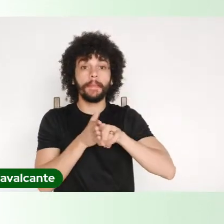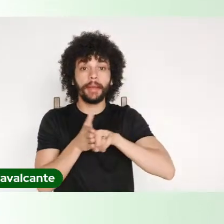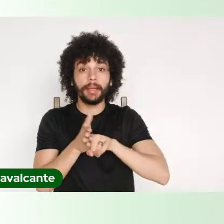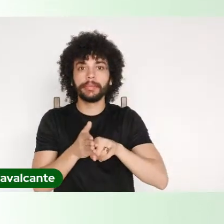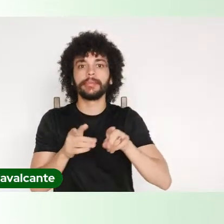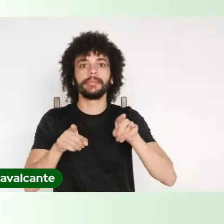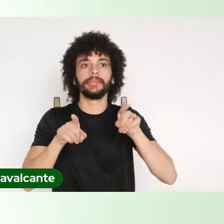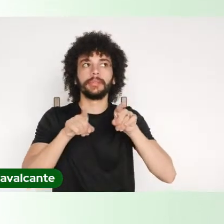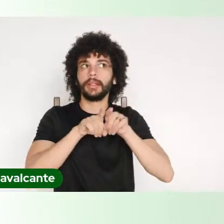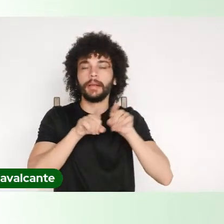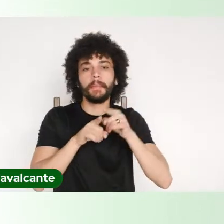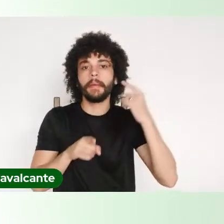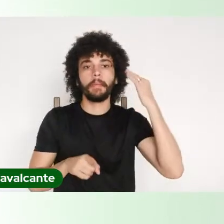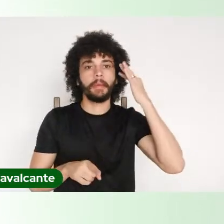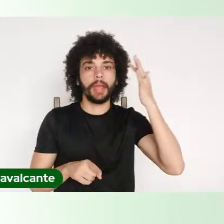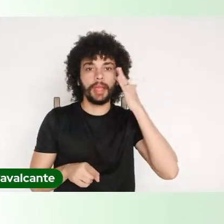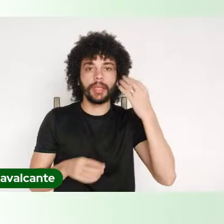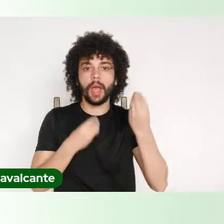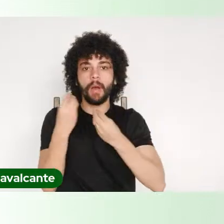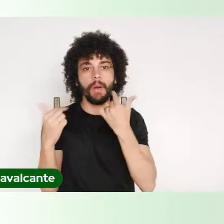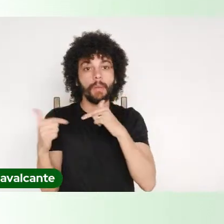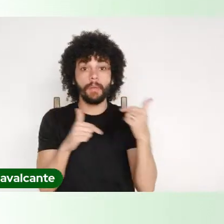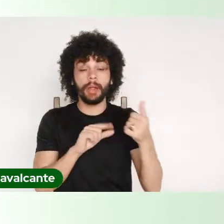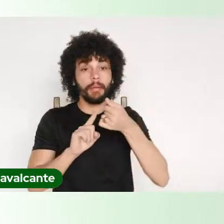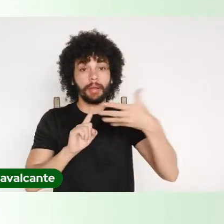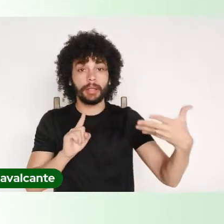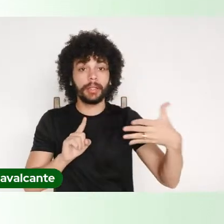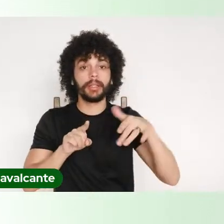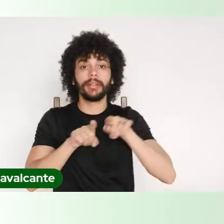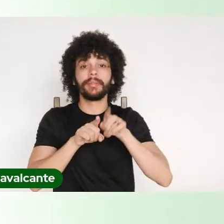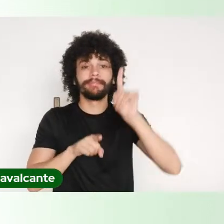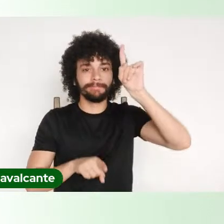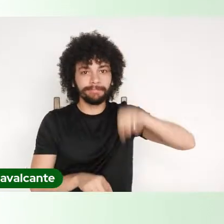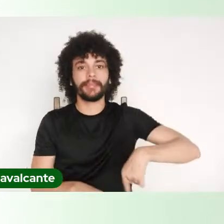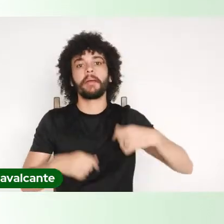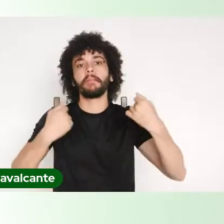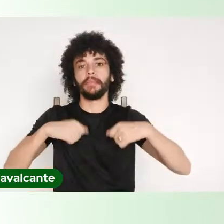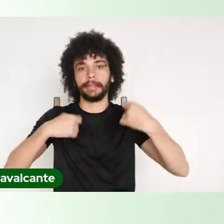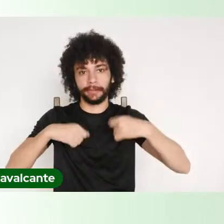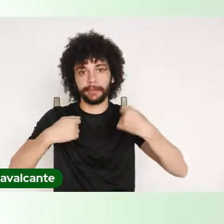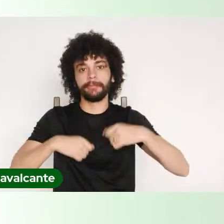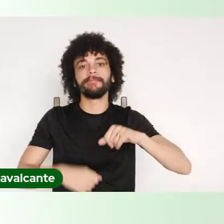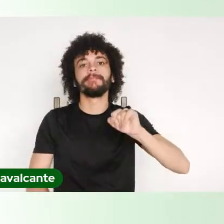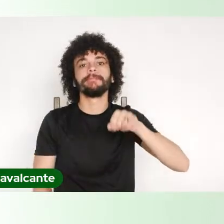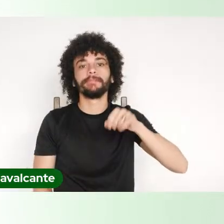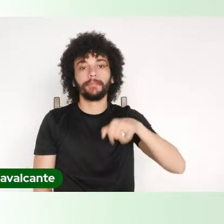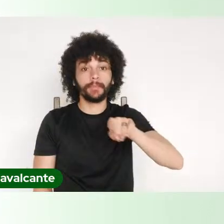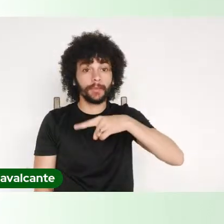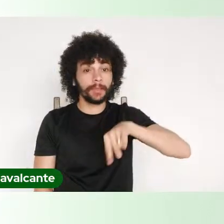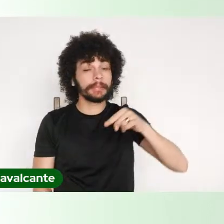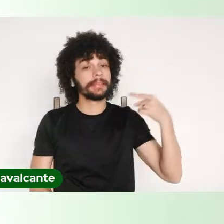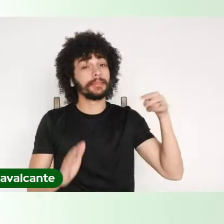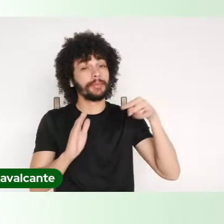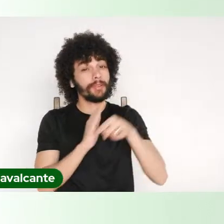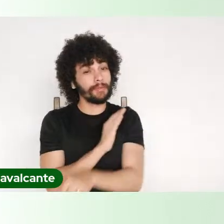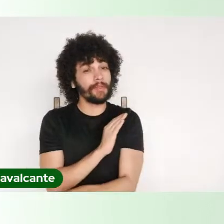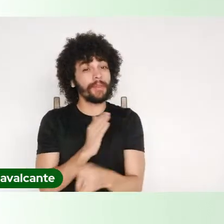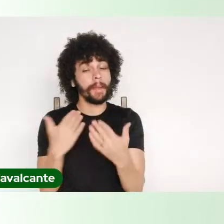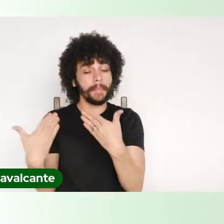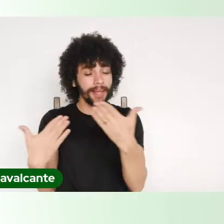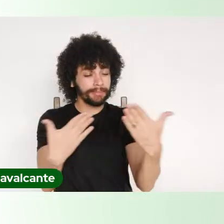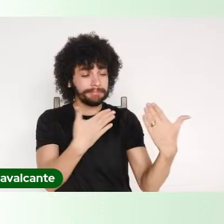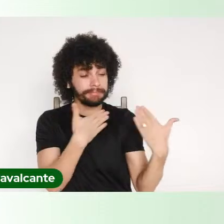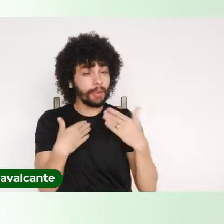os seus trabalhos de extensão, é necessário, pessoal, nós aprofundarmos o diálogo com a